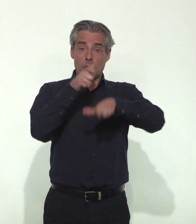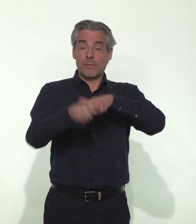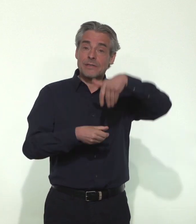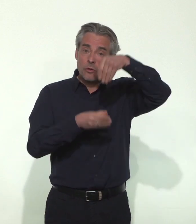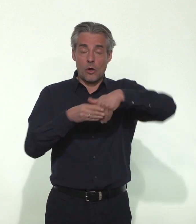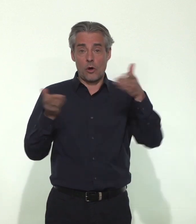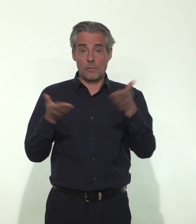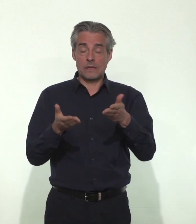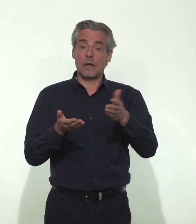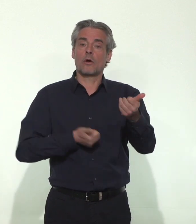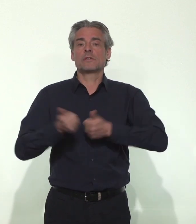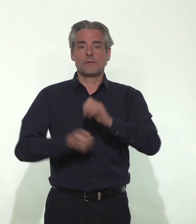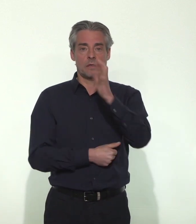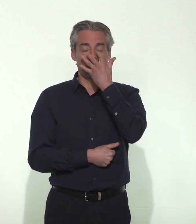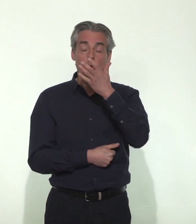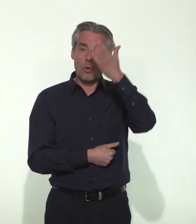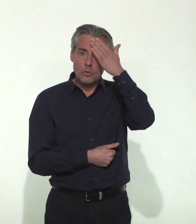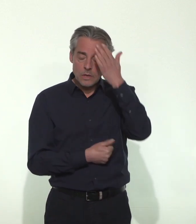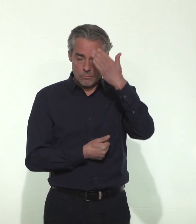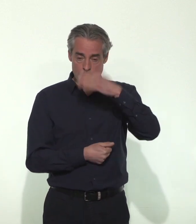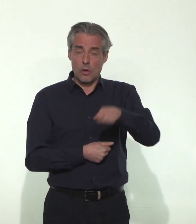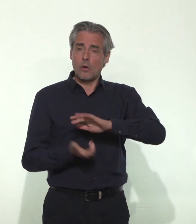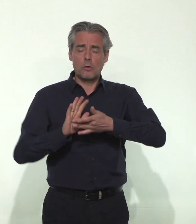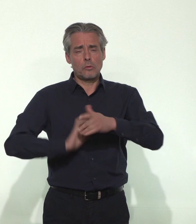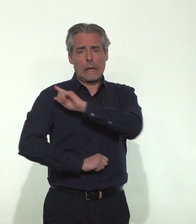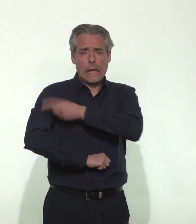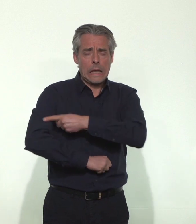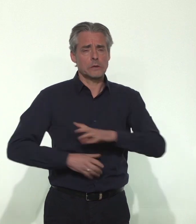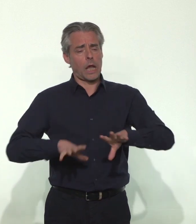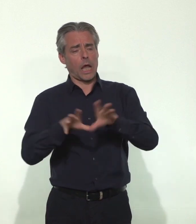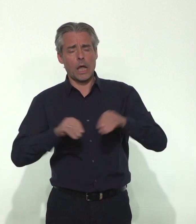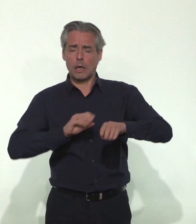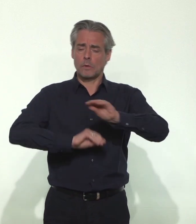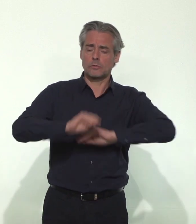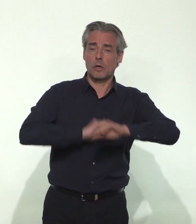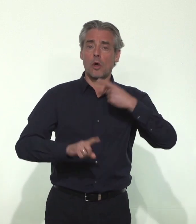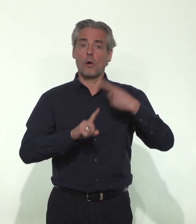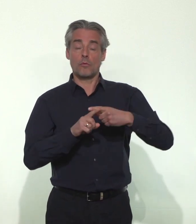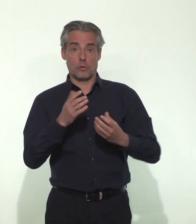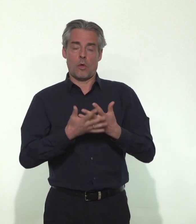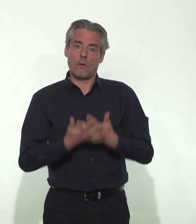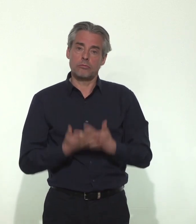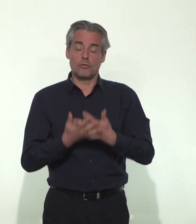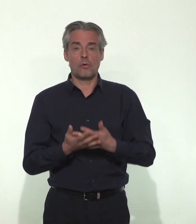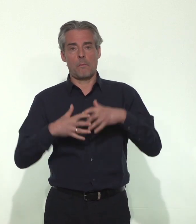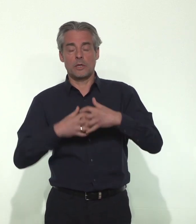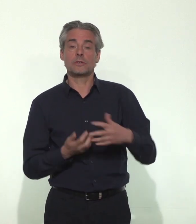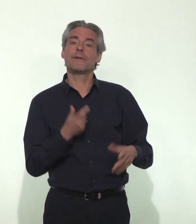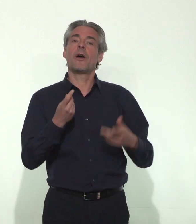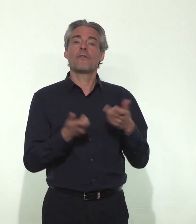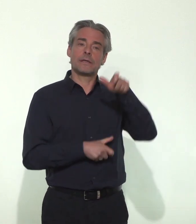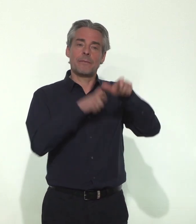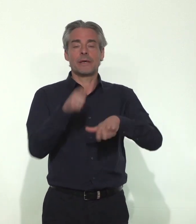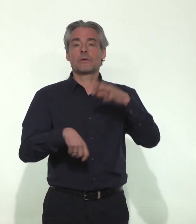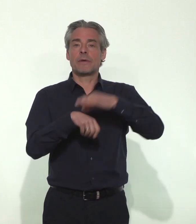hospitalisés en réanimation, qui mobilisent donc toute l'énergie des équipes et des moyens lourds, enfin les sorties de